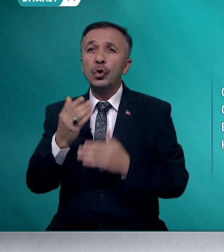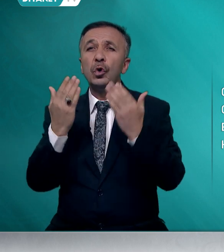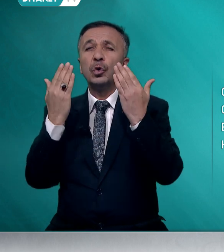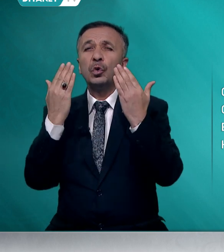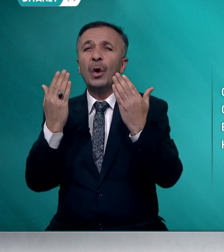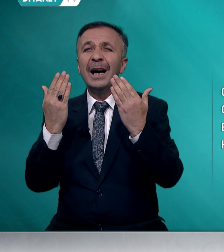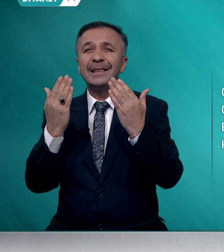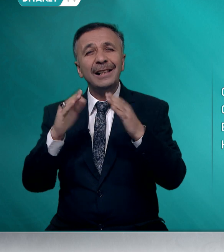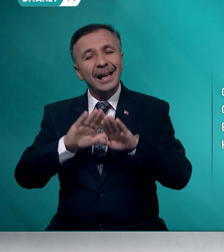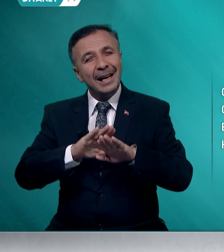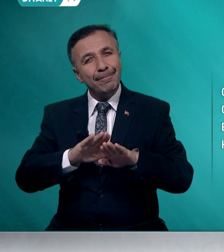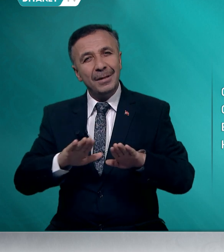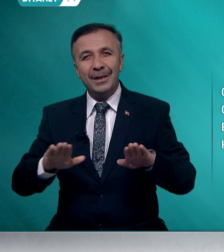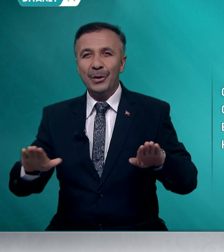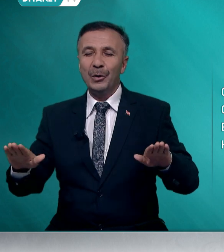duasıyla bitiriyorum.